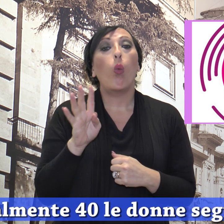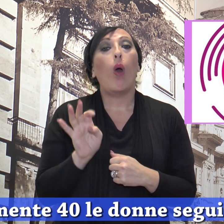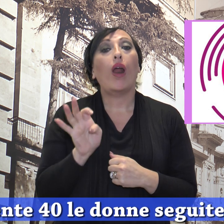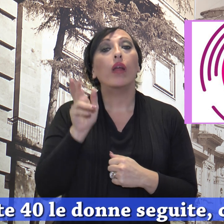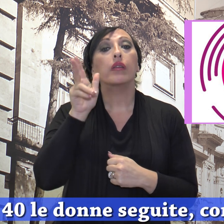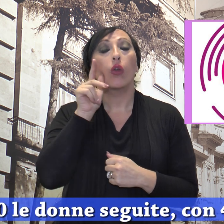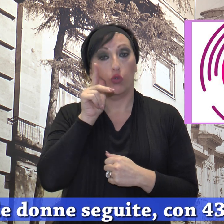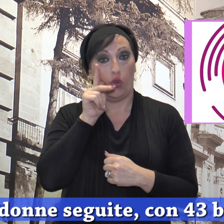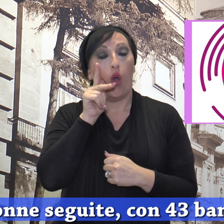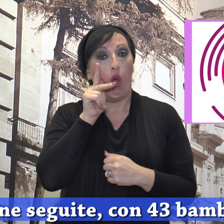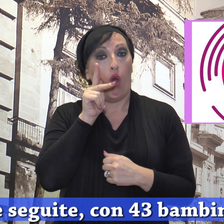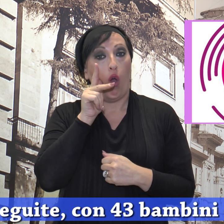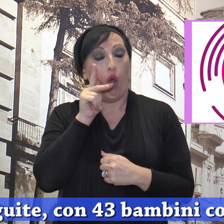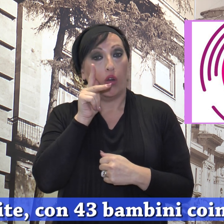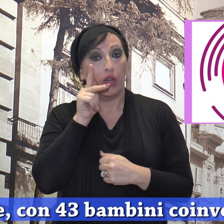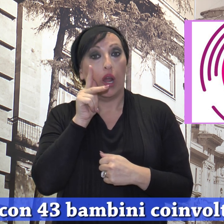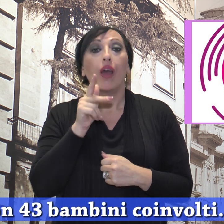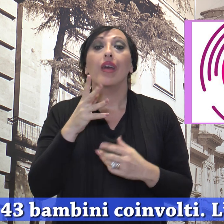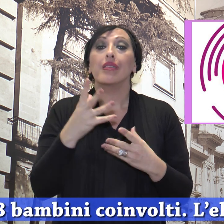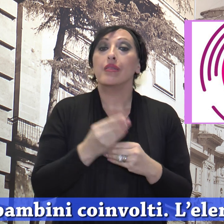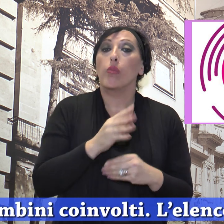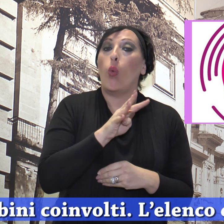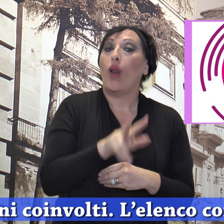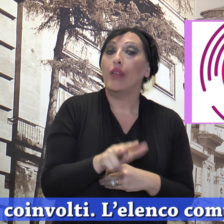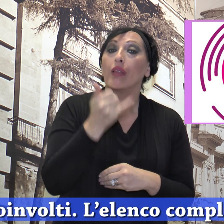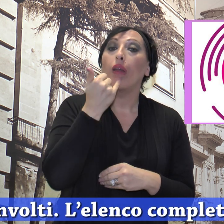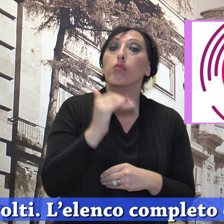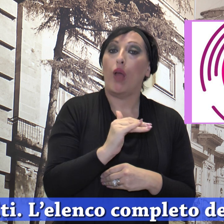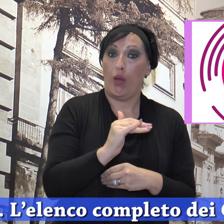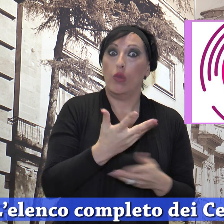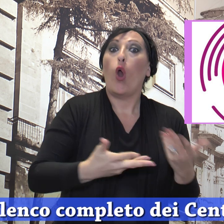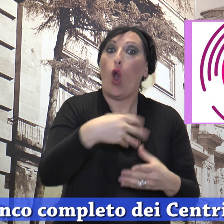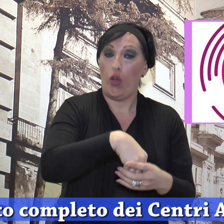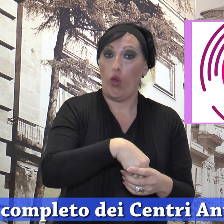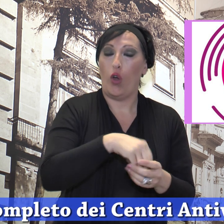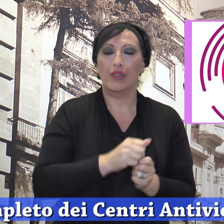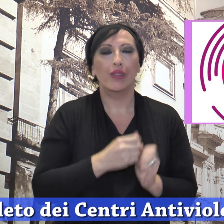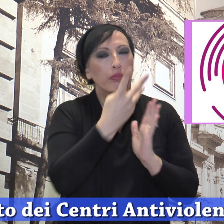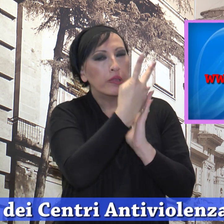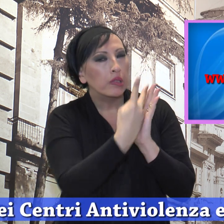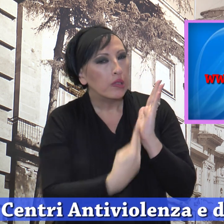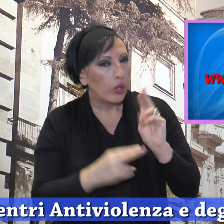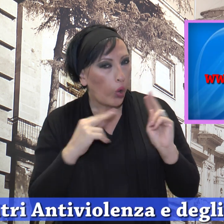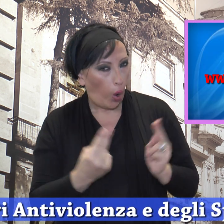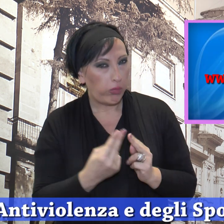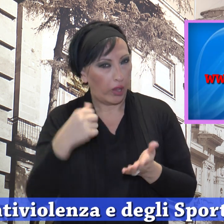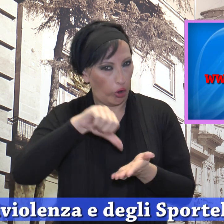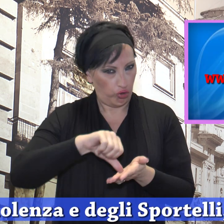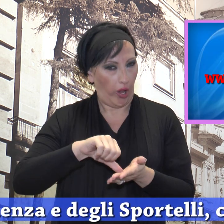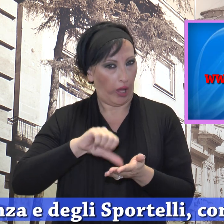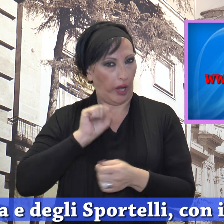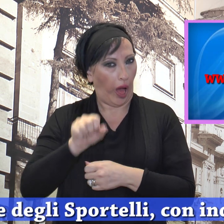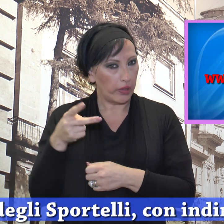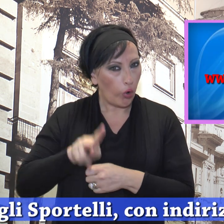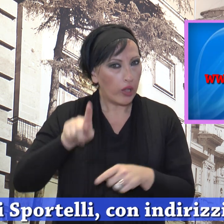donne seguite con 43 bambini coinvolti. L'elenco completo dei centri antiviolenza e